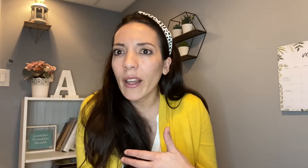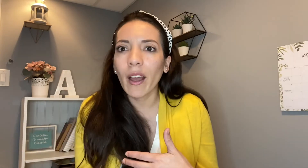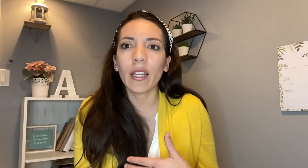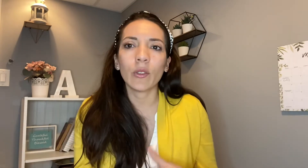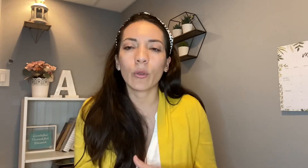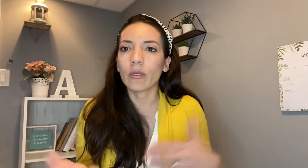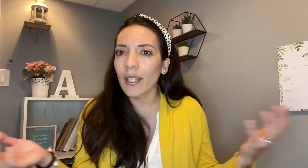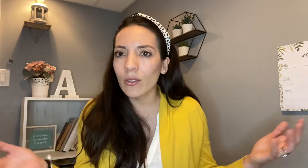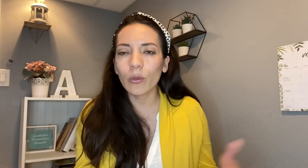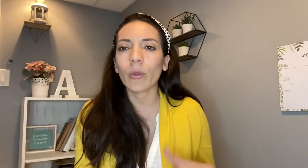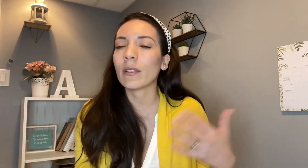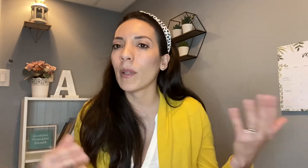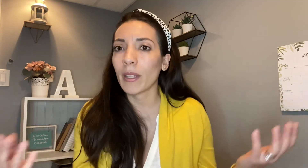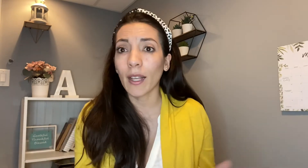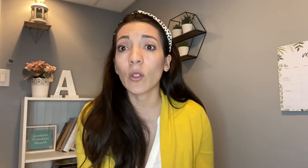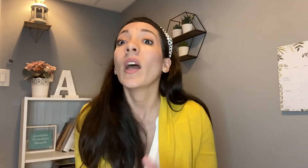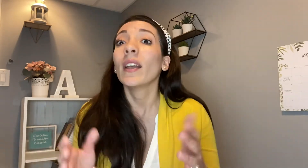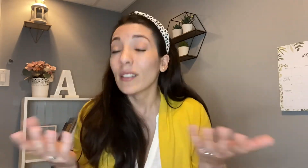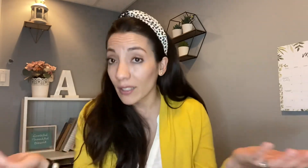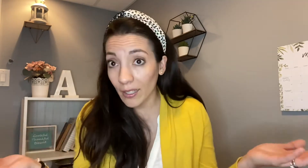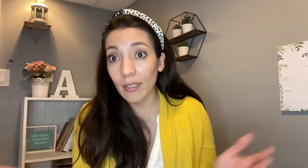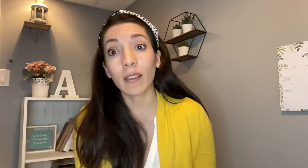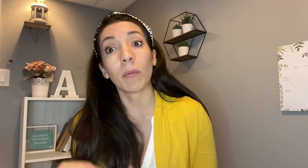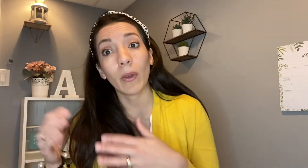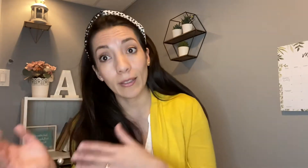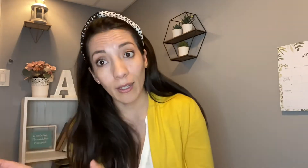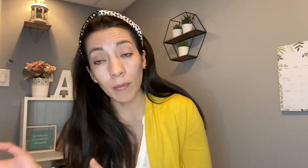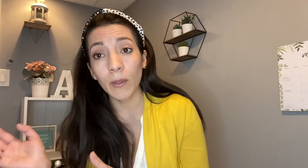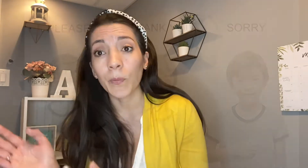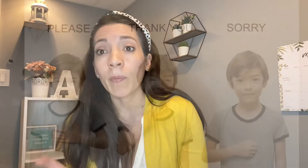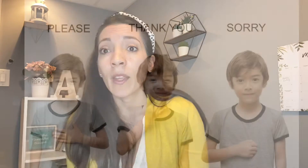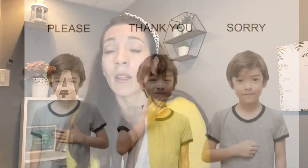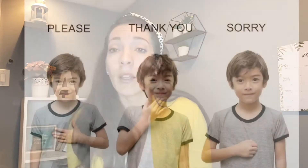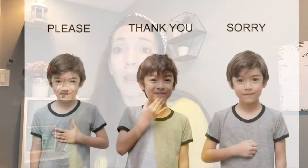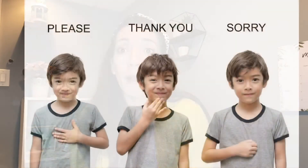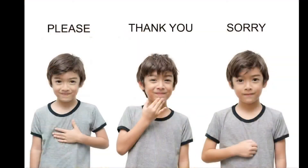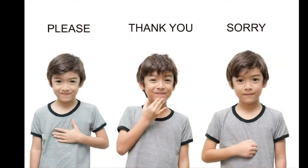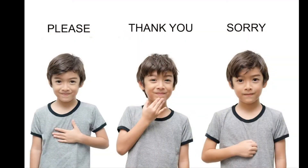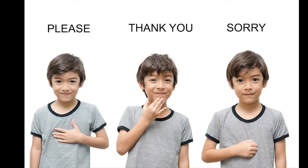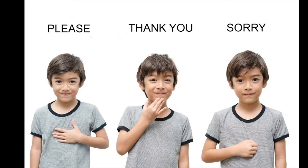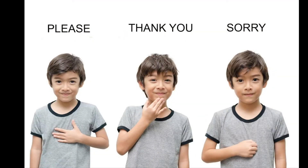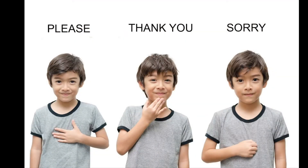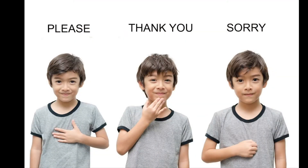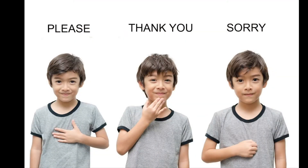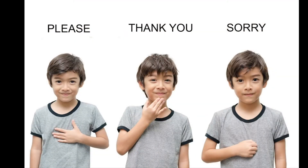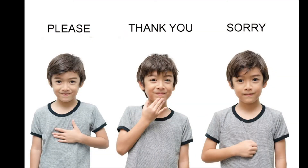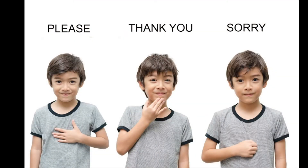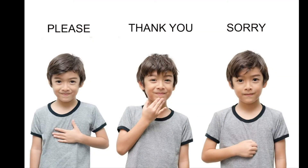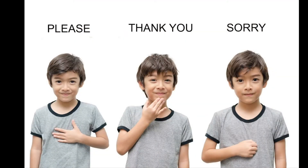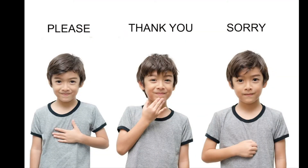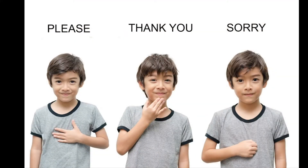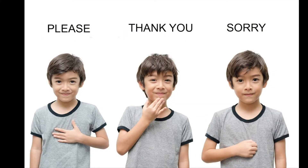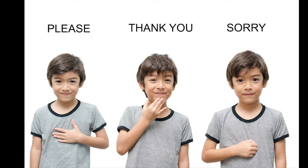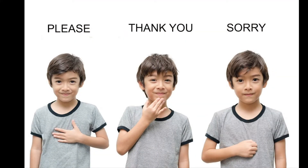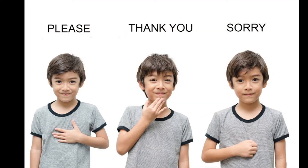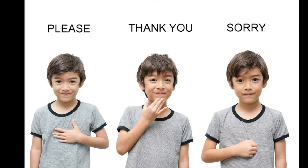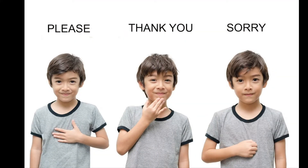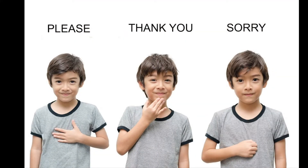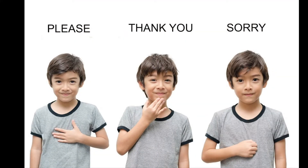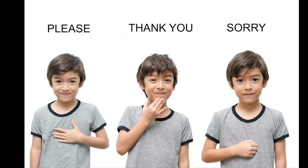en tu contexto tú vas implementando si quieres irte por este camino cuando estaba editando el vídeo me di cuenta que olvidé